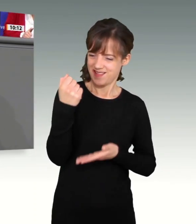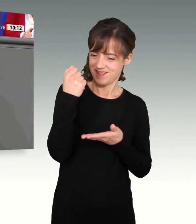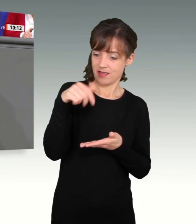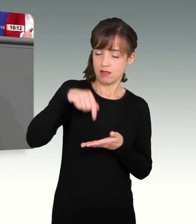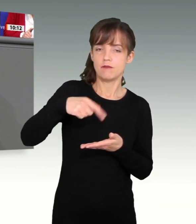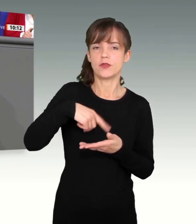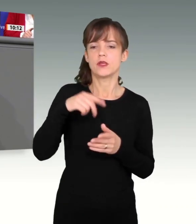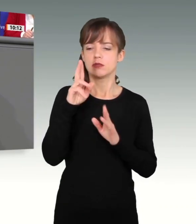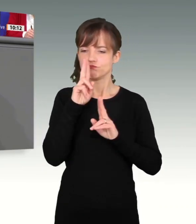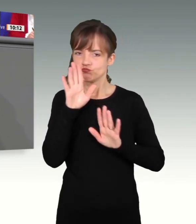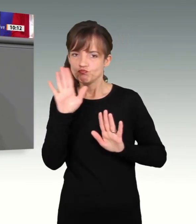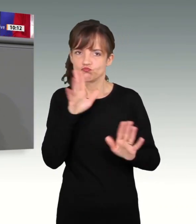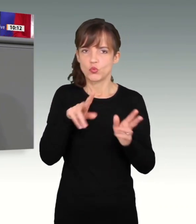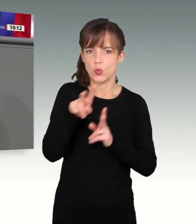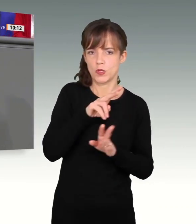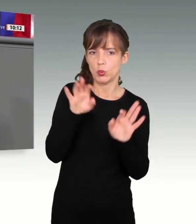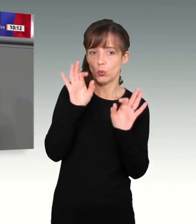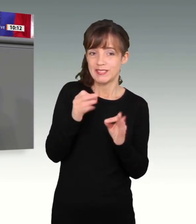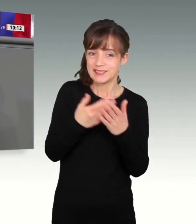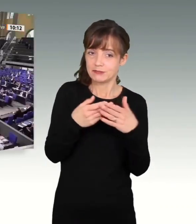Auch das verbindet uns. Herzlichen Dank.